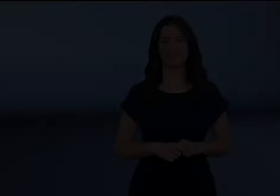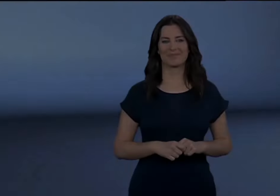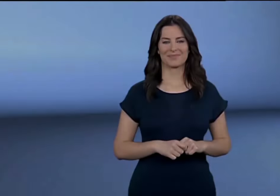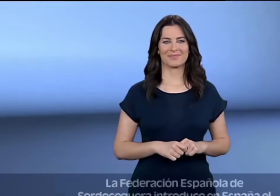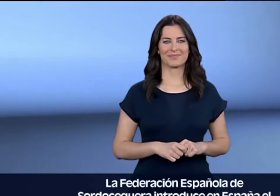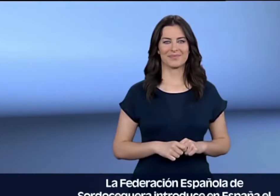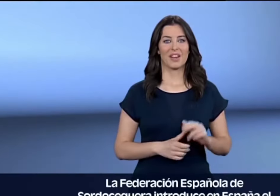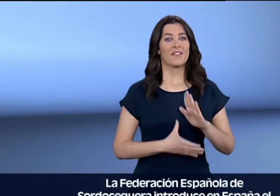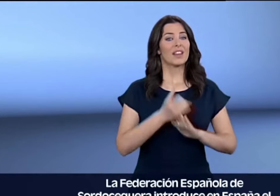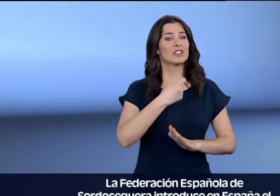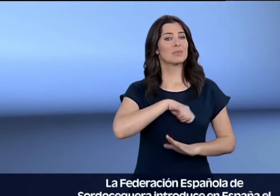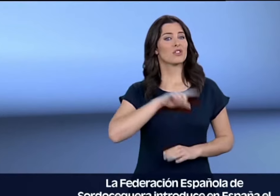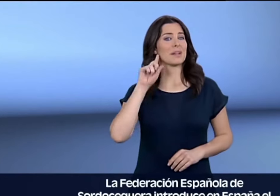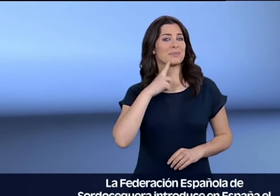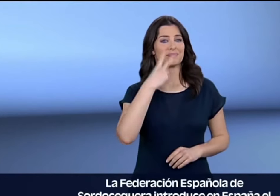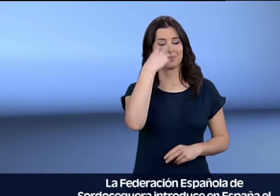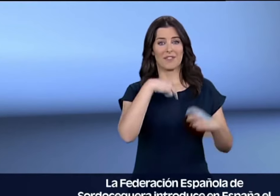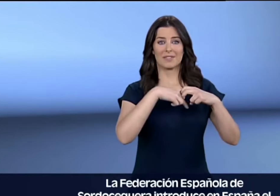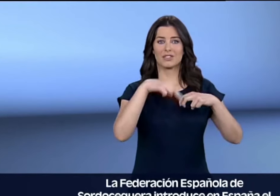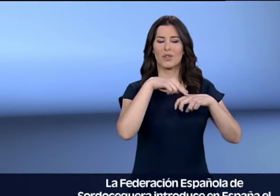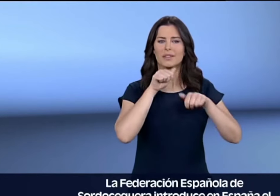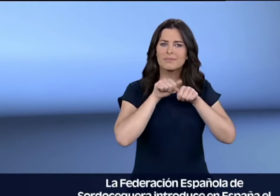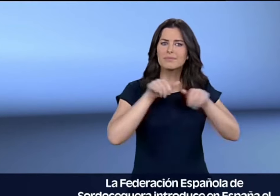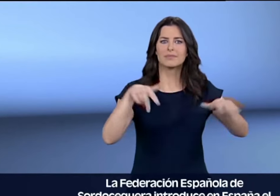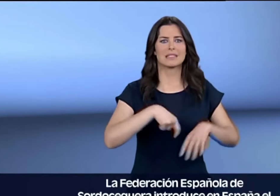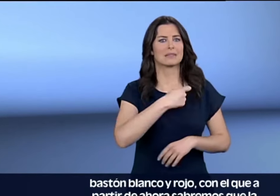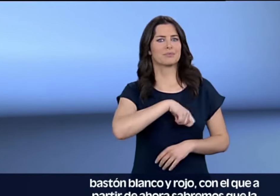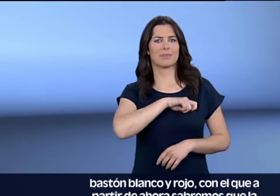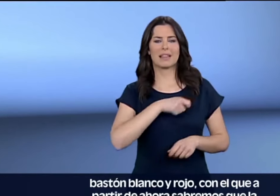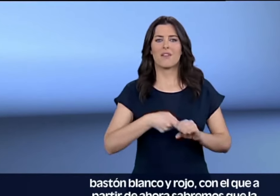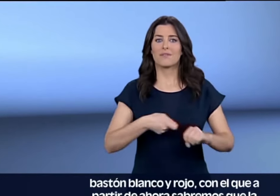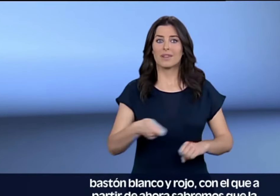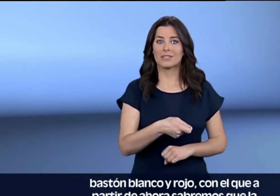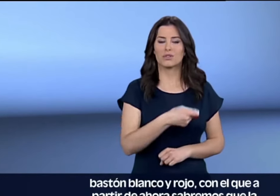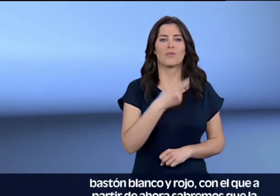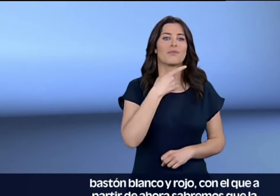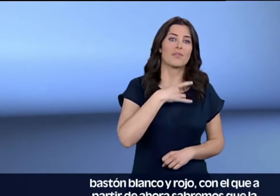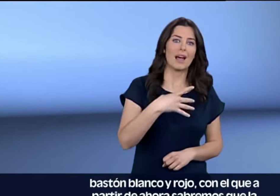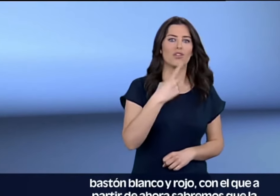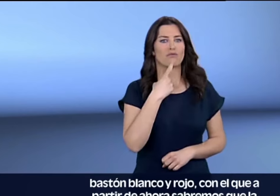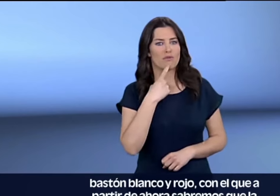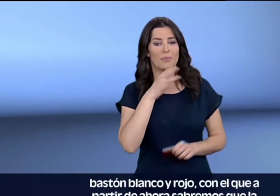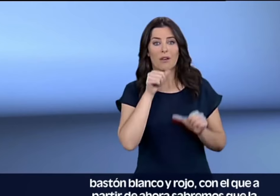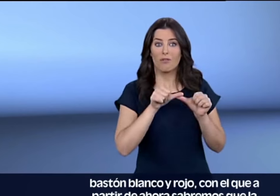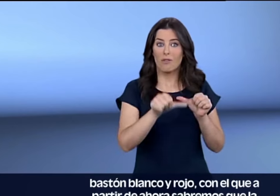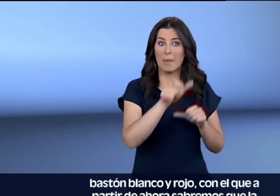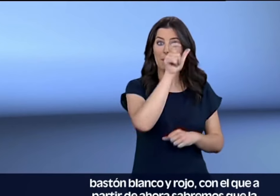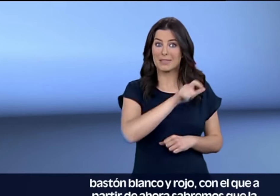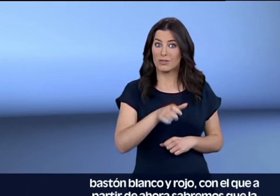La Federación Española de Sordoceguera introduce en España el bastón blanco y rojo con el que a partir de ahora sabremos que la